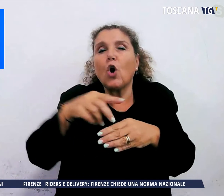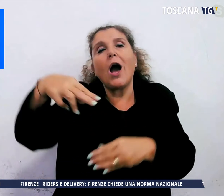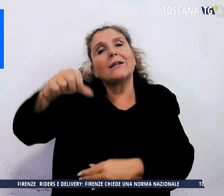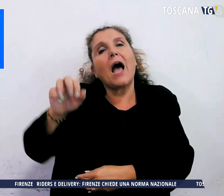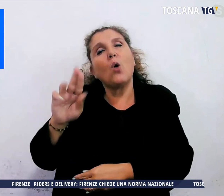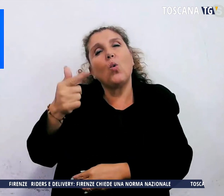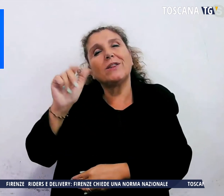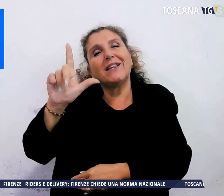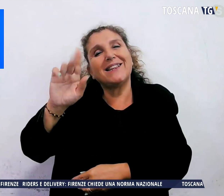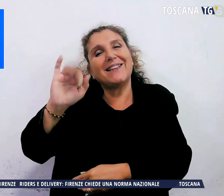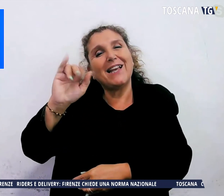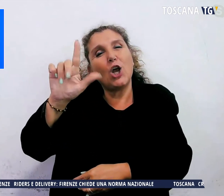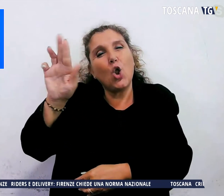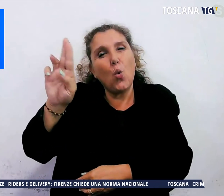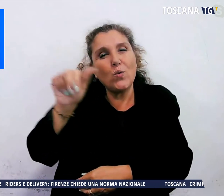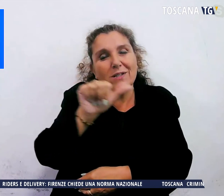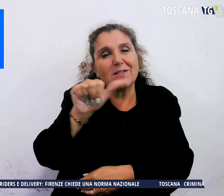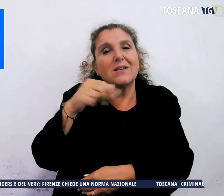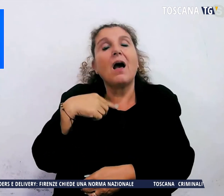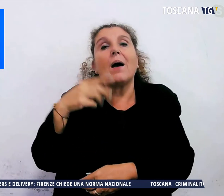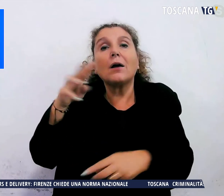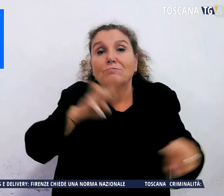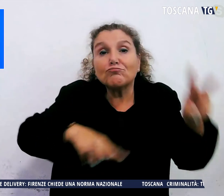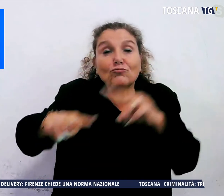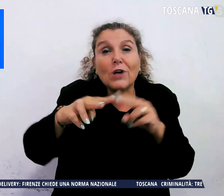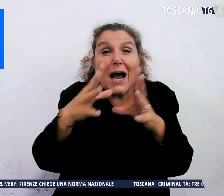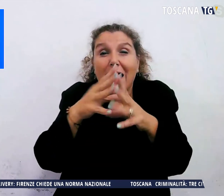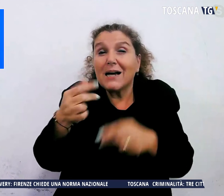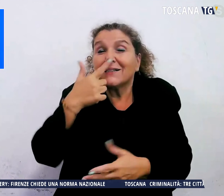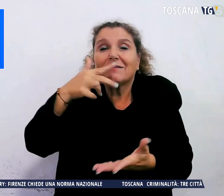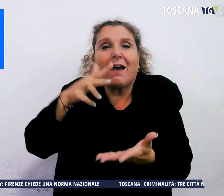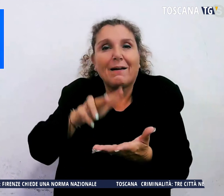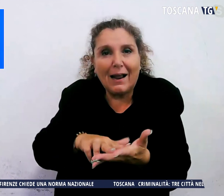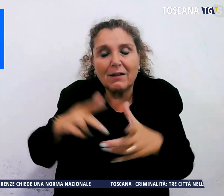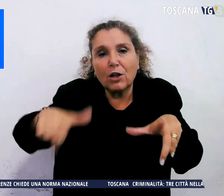segreti che la misteriosa città ancora nasconde.